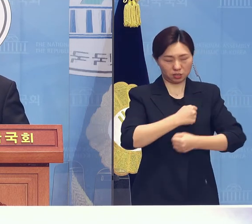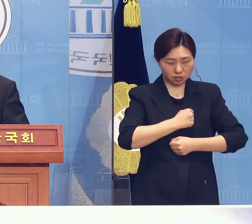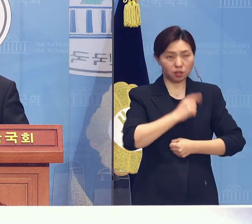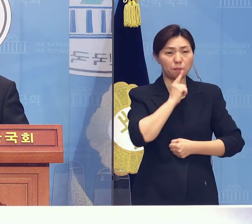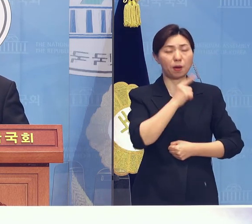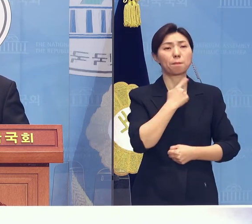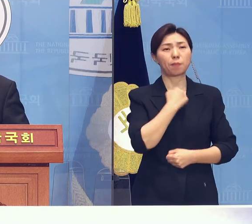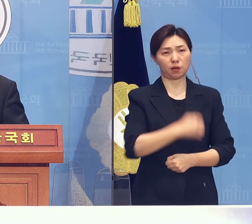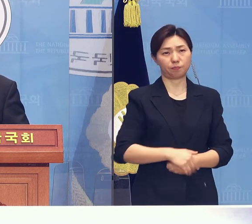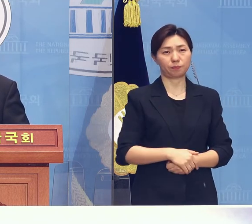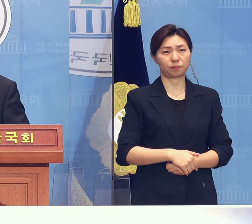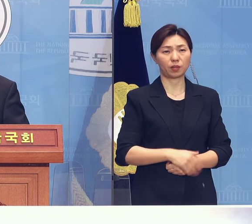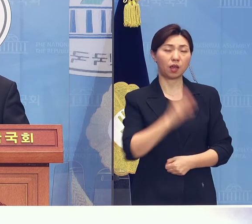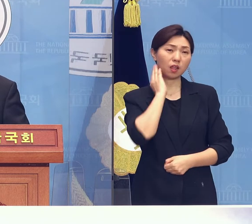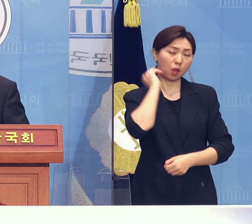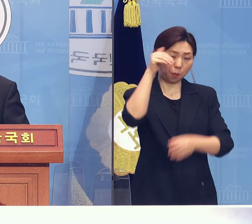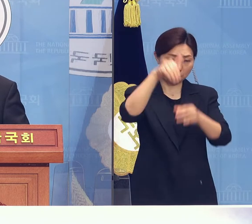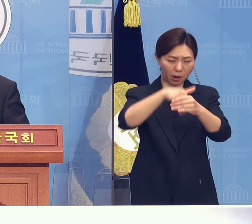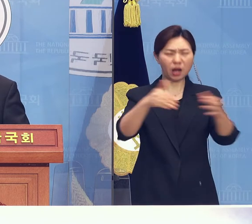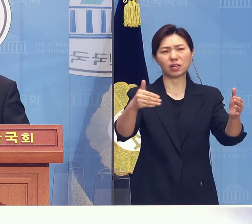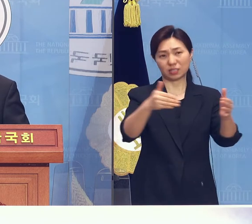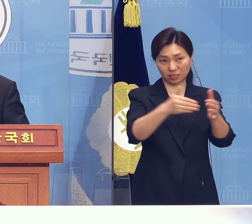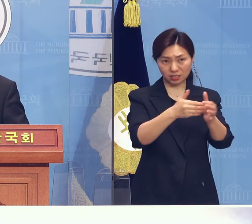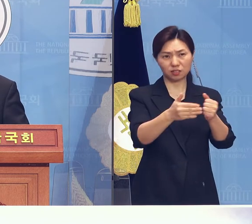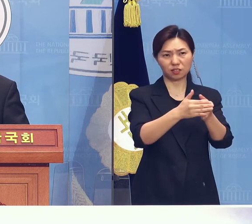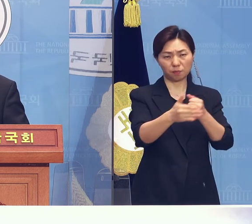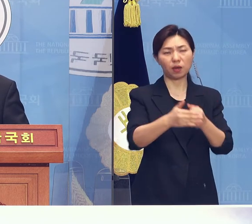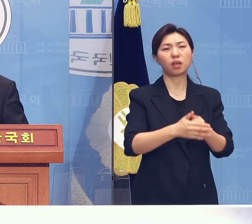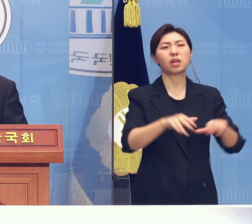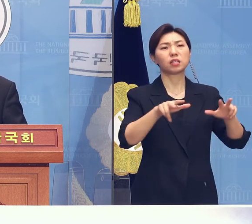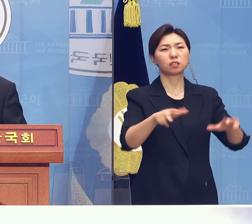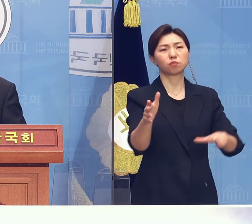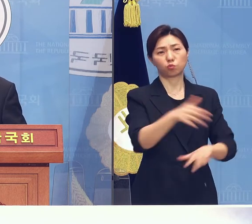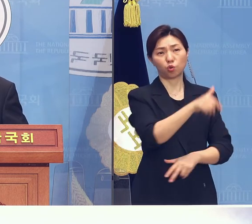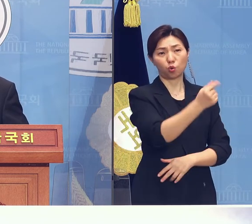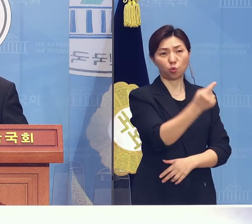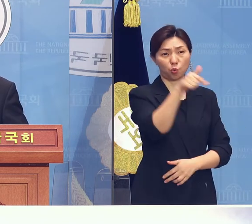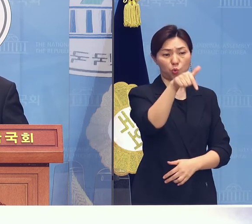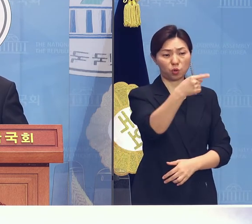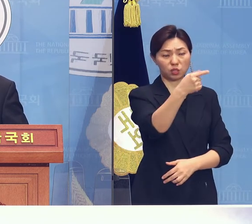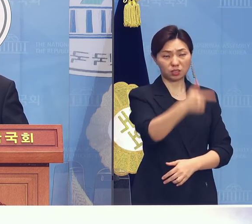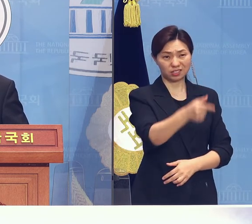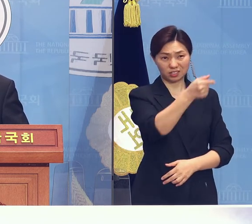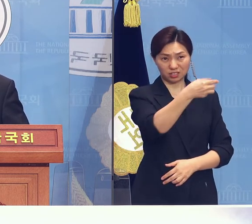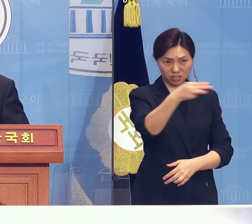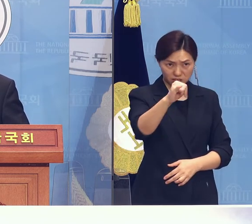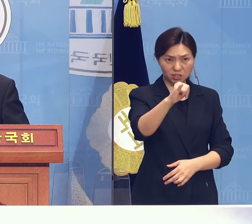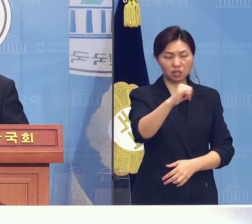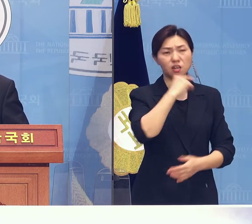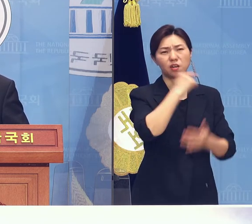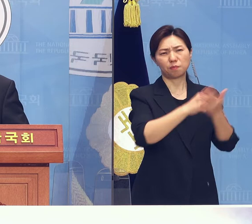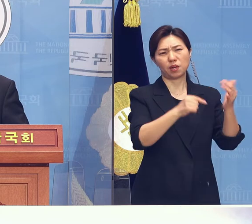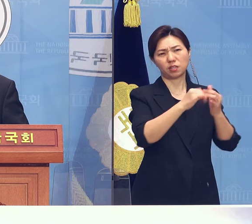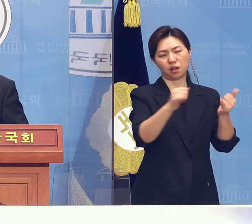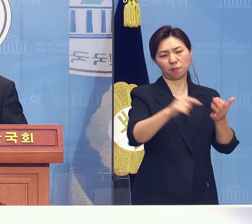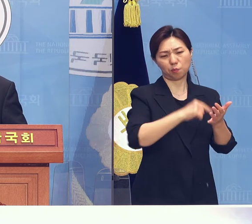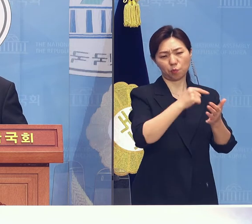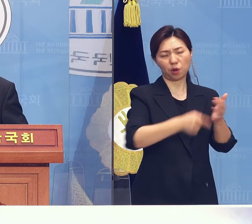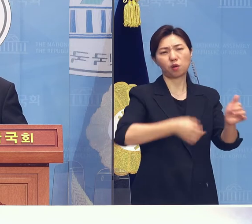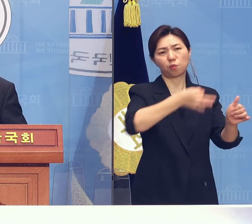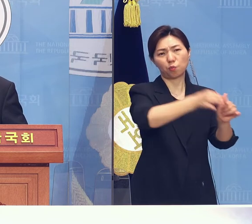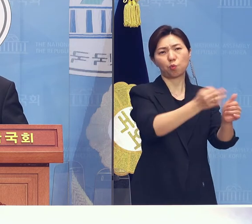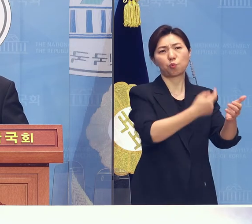누군이 사건 피해자에 대한 보상 내용이 담긴 특별법이 신속히